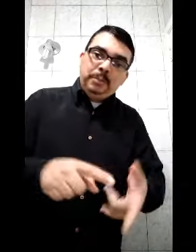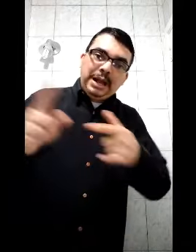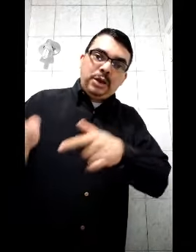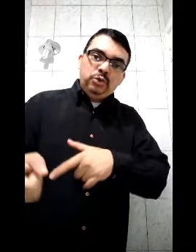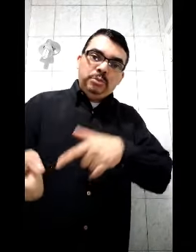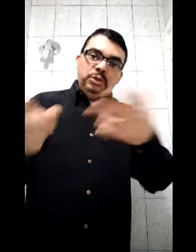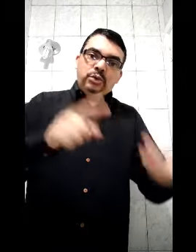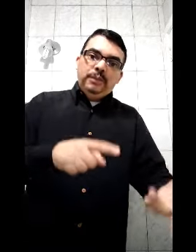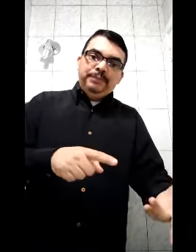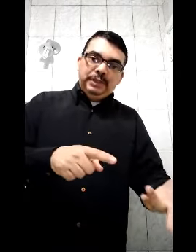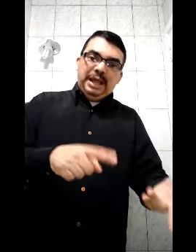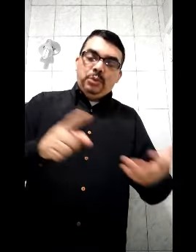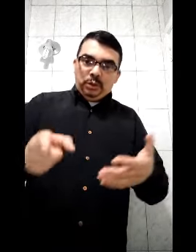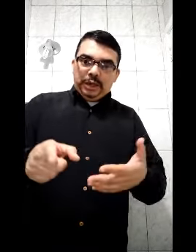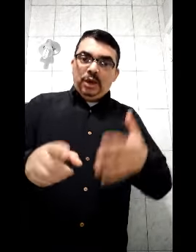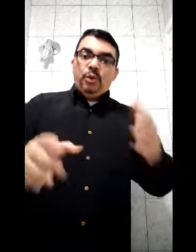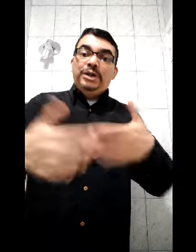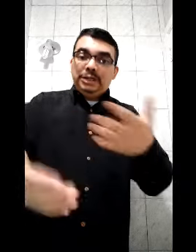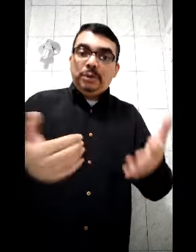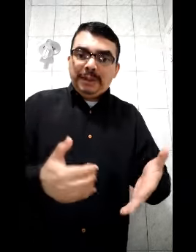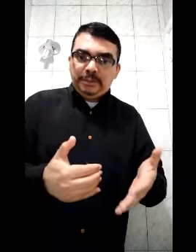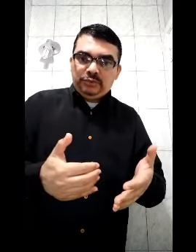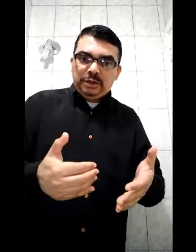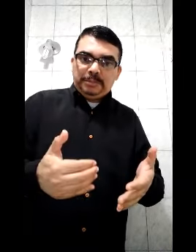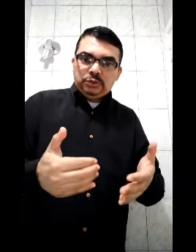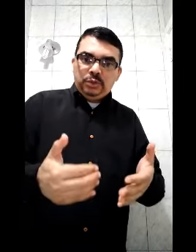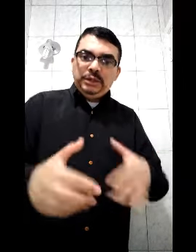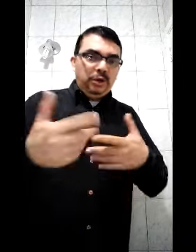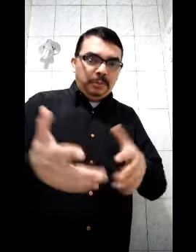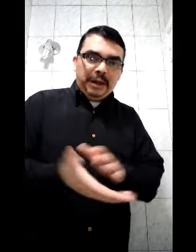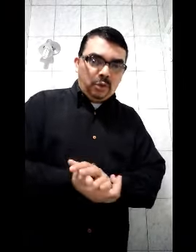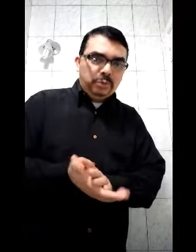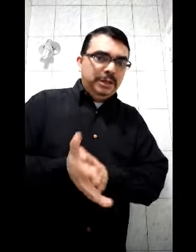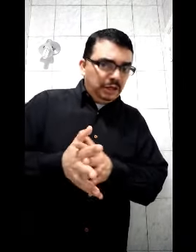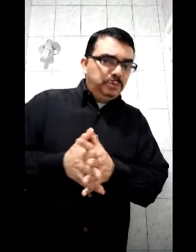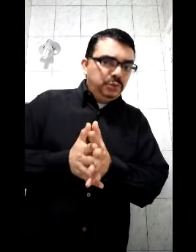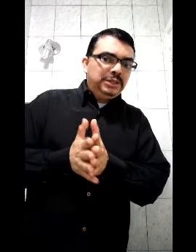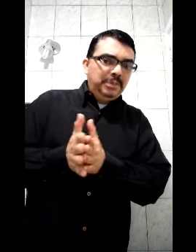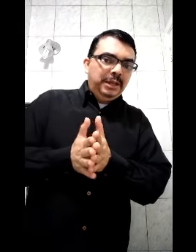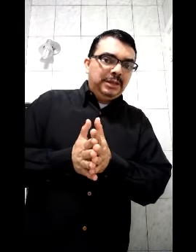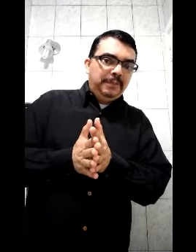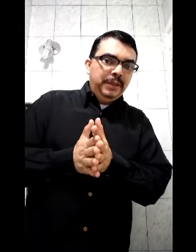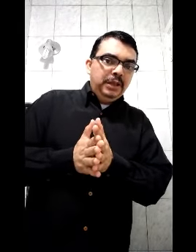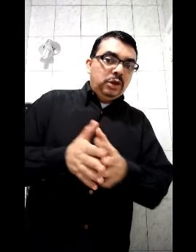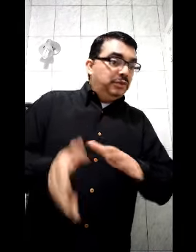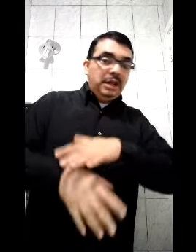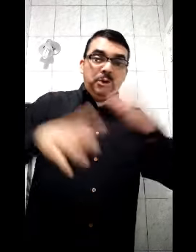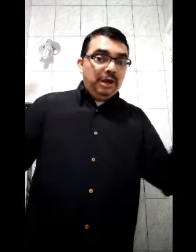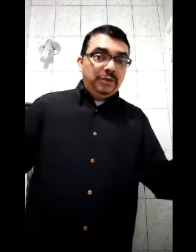não pagar condomínio, nem o aluguel, ou até se o apartamento for da pessoa, e ela não pagar o condomínio, ela é expulsa, não tem, Então, às vezes ela morava